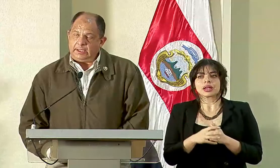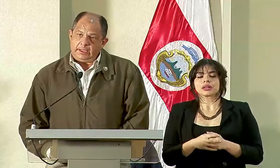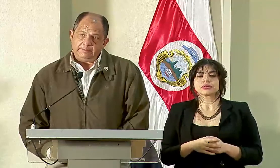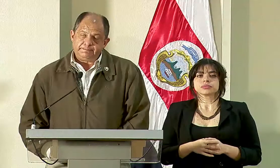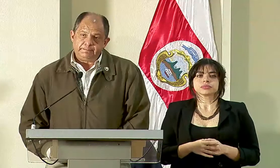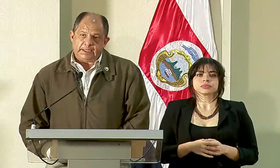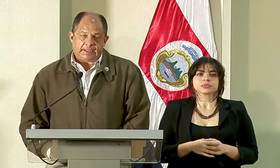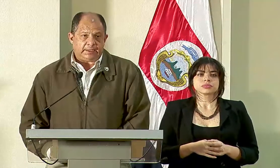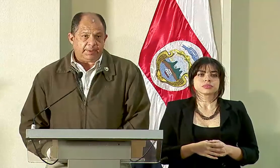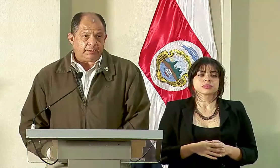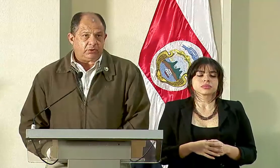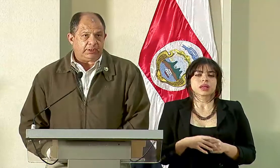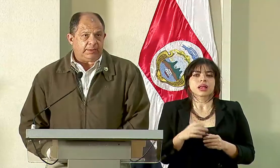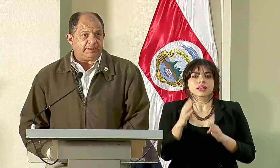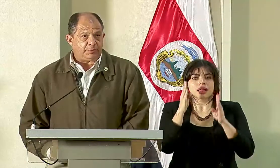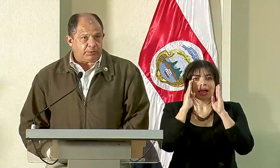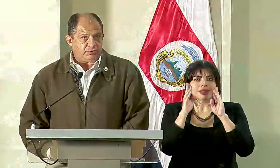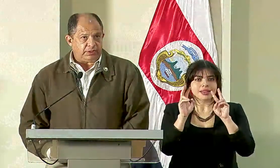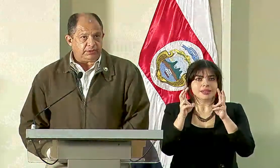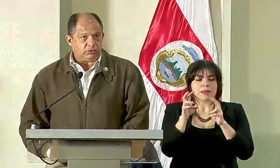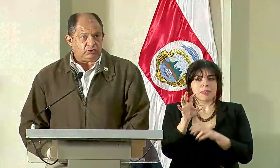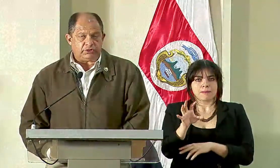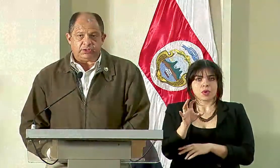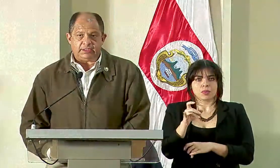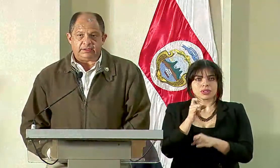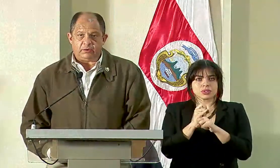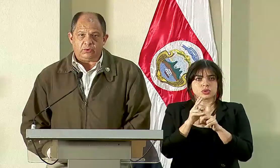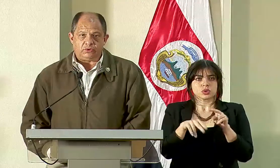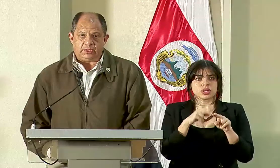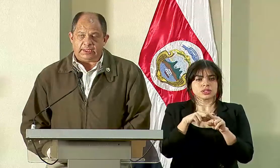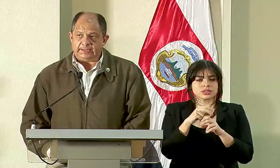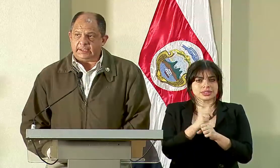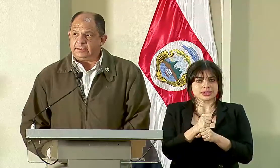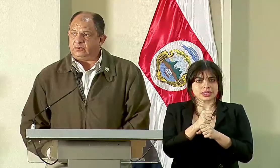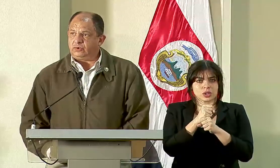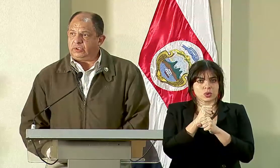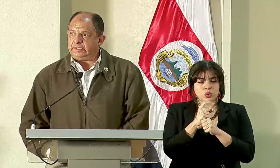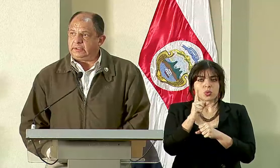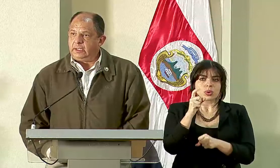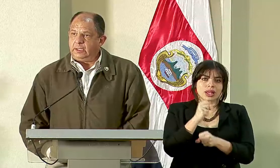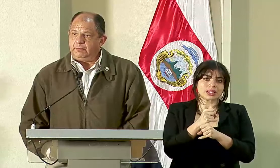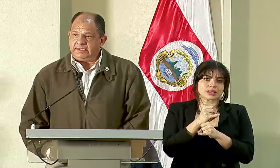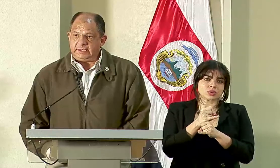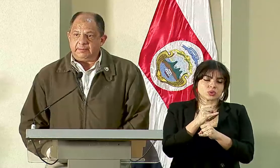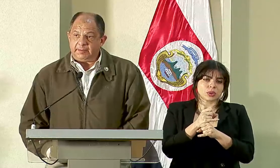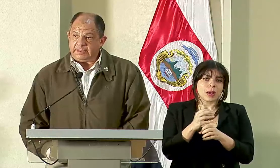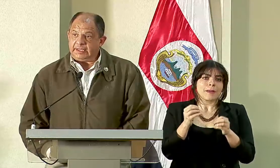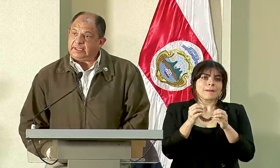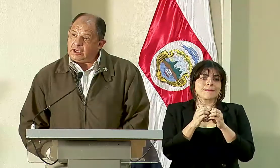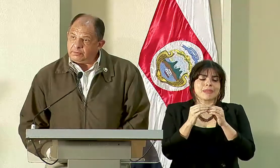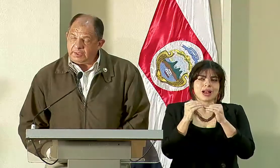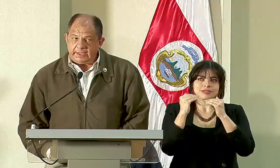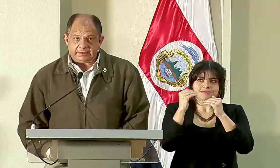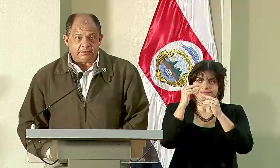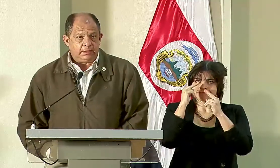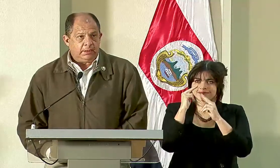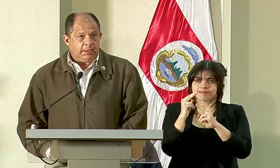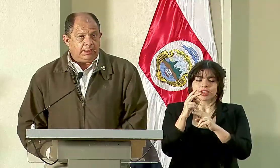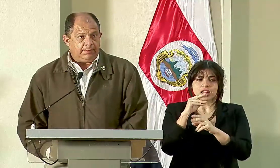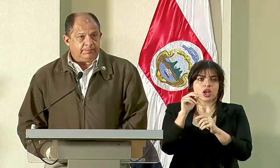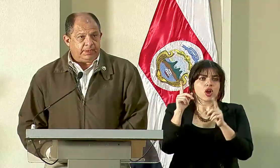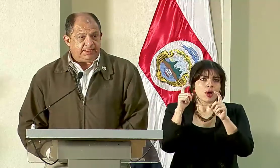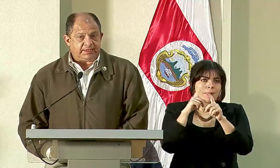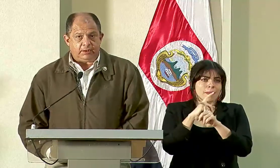tratamiento de temas propios del Instituto Nacional de Seguros, una de las instituciones más emblemáticas y complejas